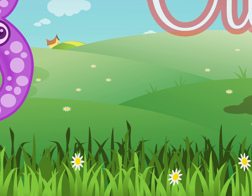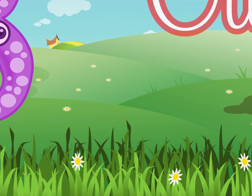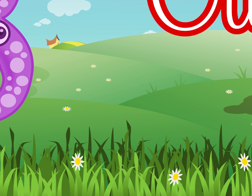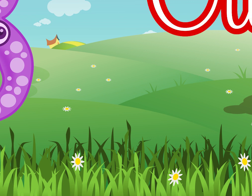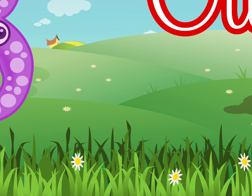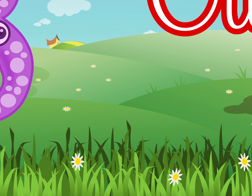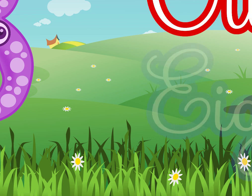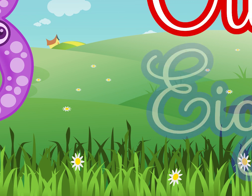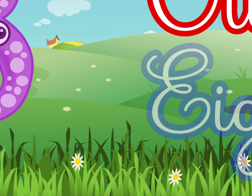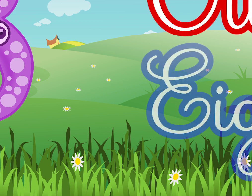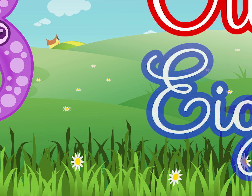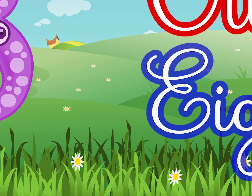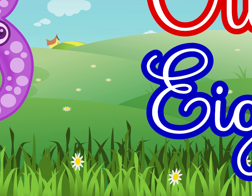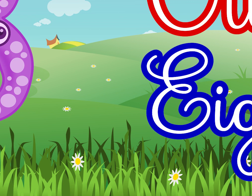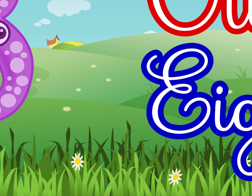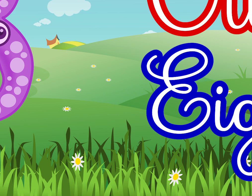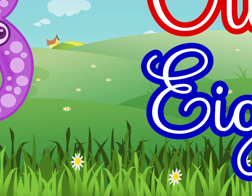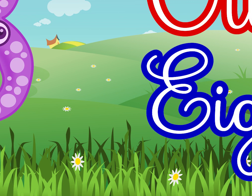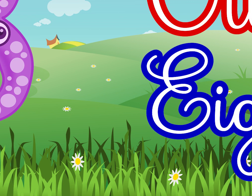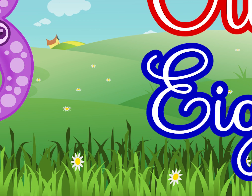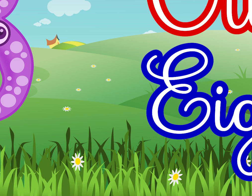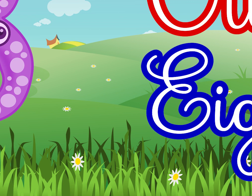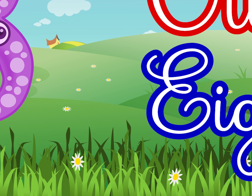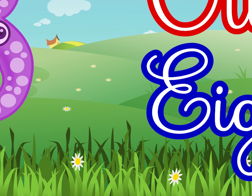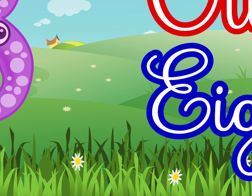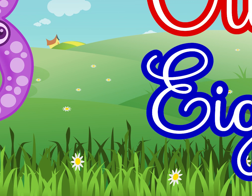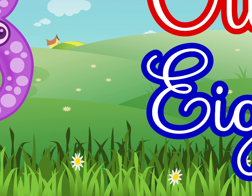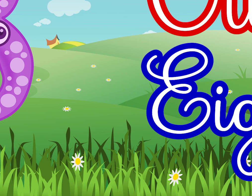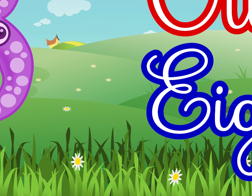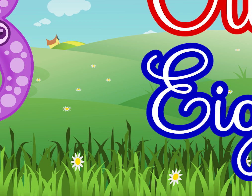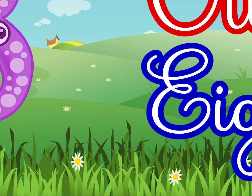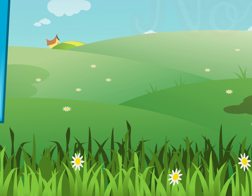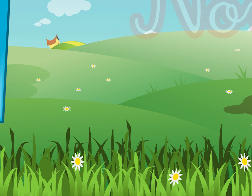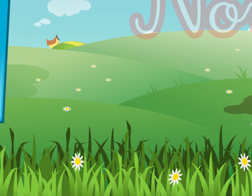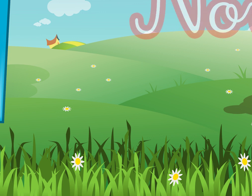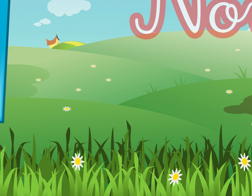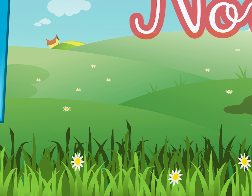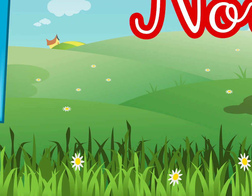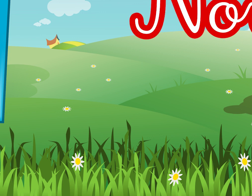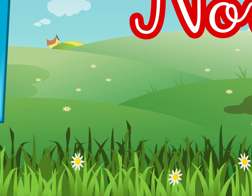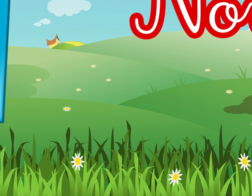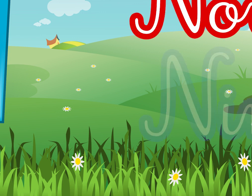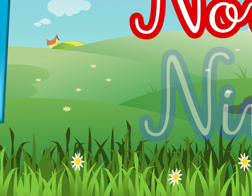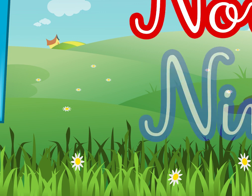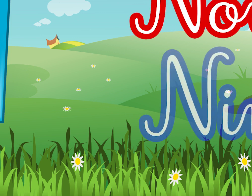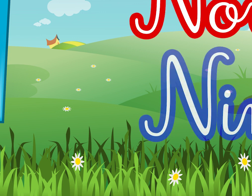otto, eight, nove, nine,